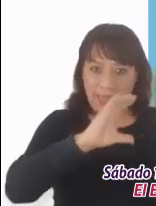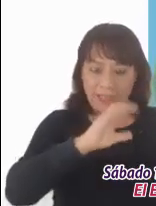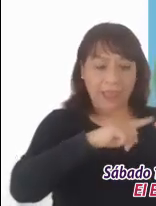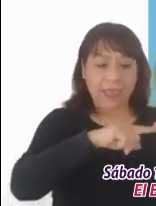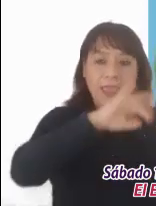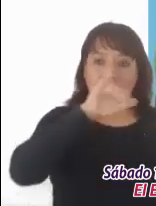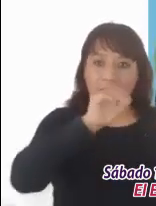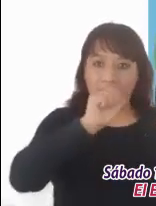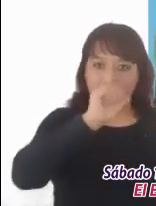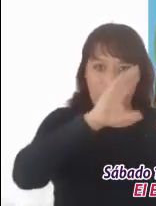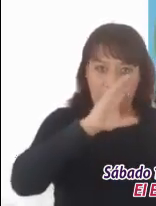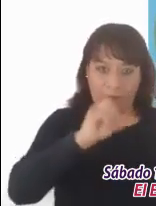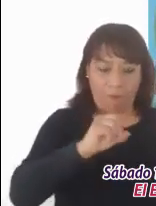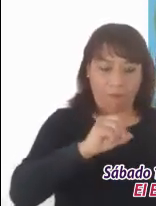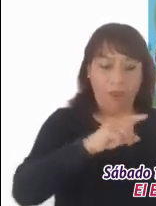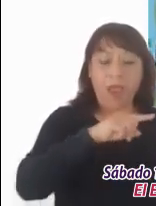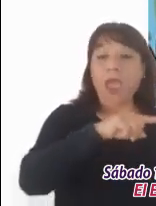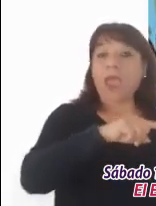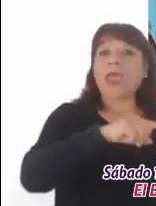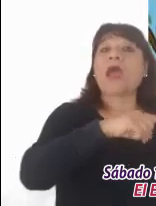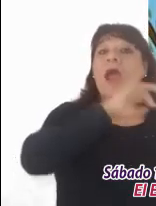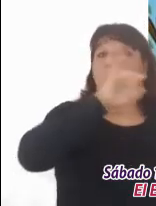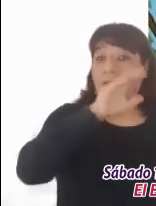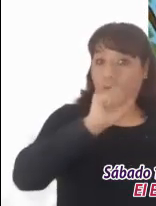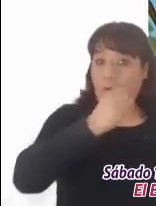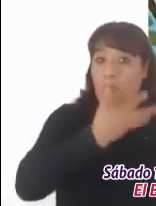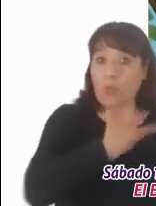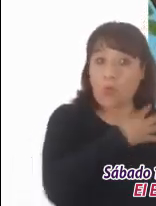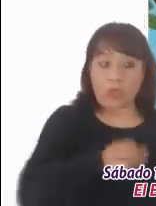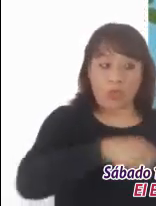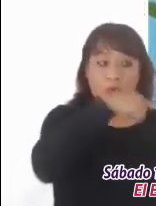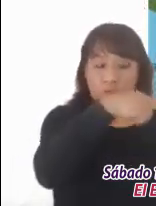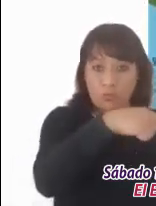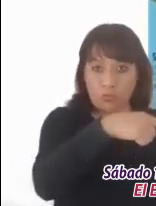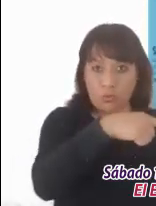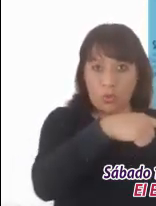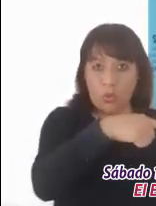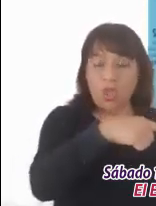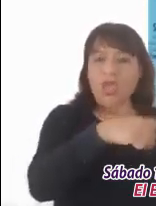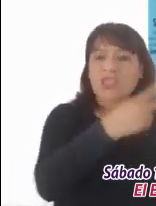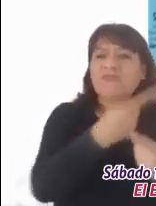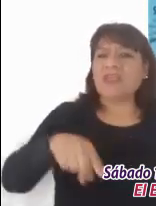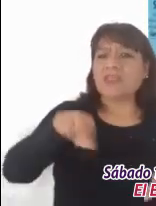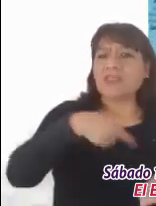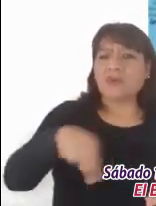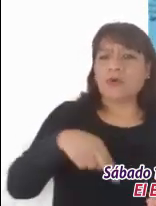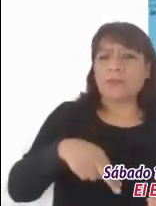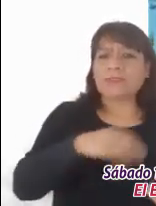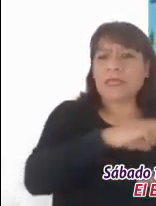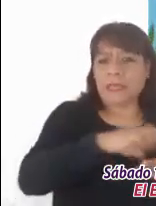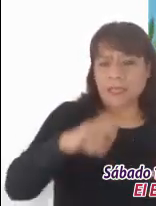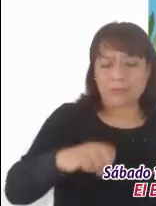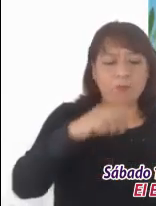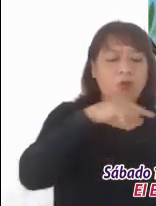Fares y a Sará. Fares a Esrom, Esrom a Aram, Aram a Aminadab. Aminadab a